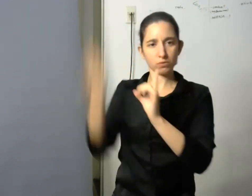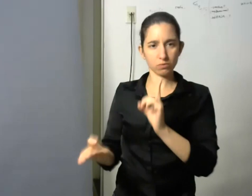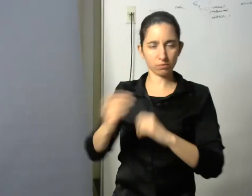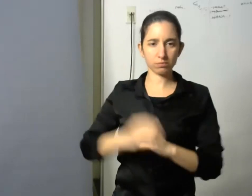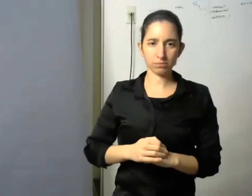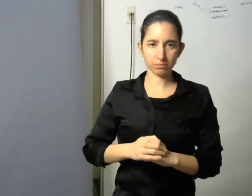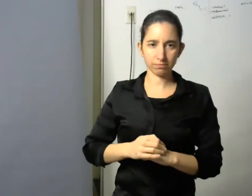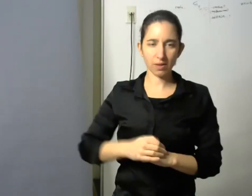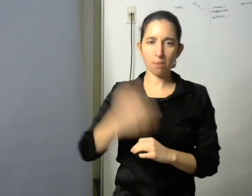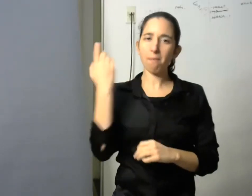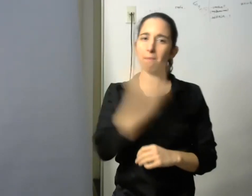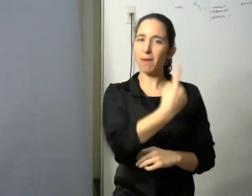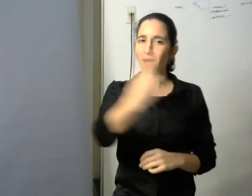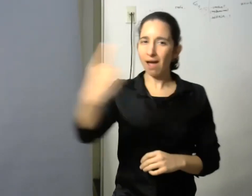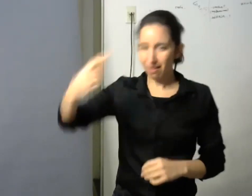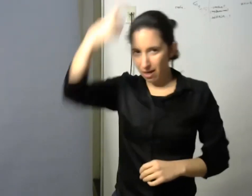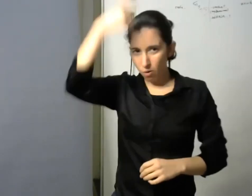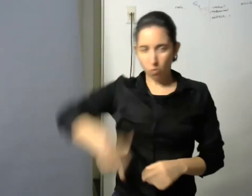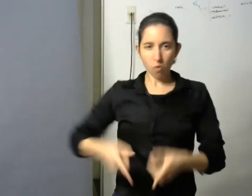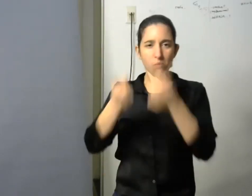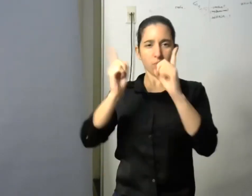decir de la discapacidad y de la educación